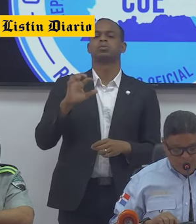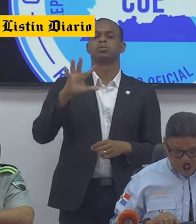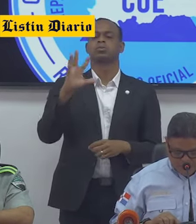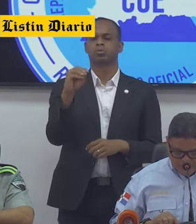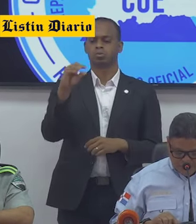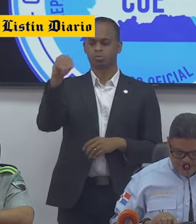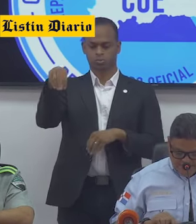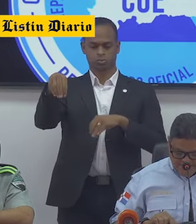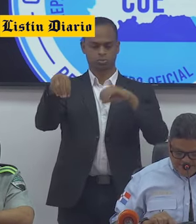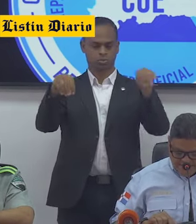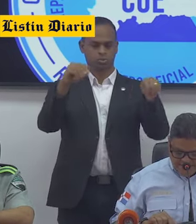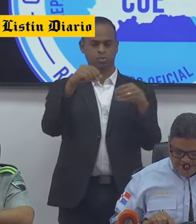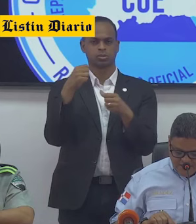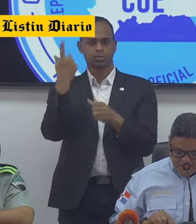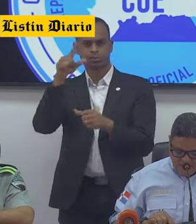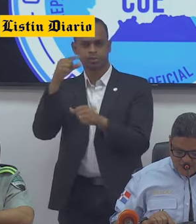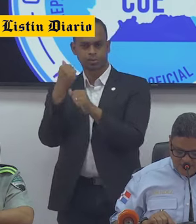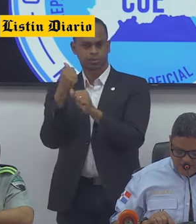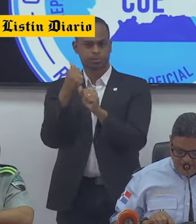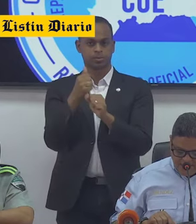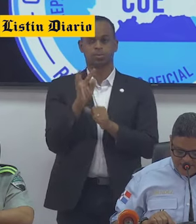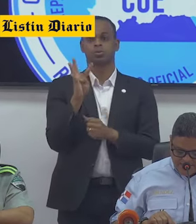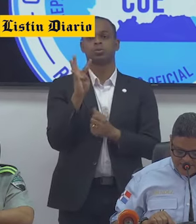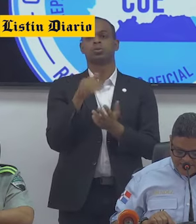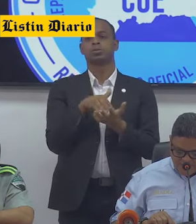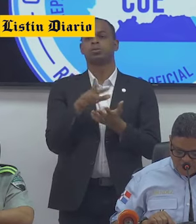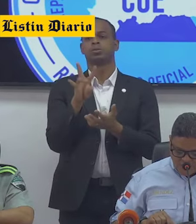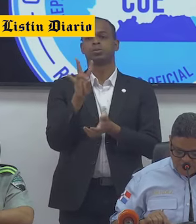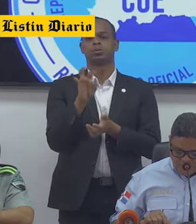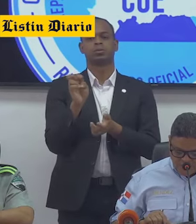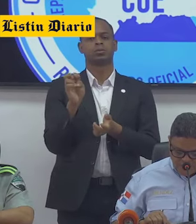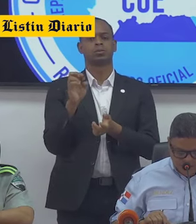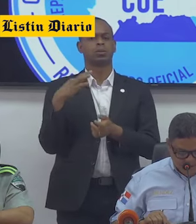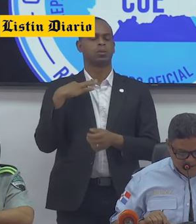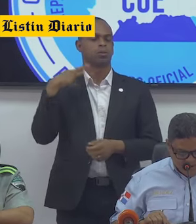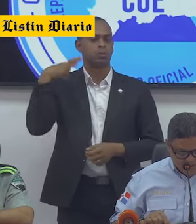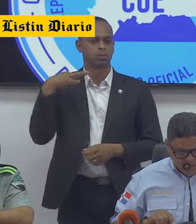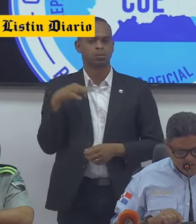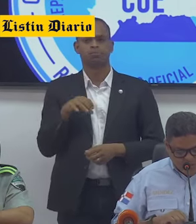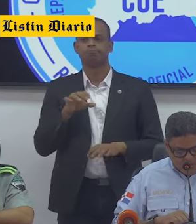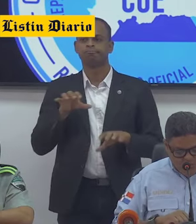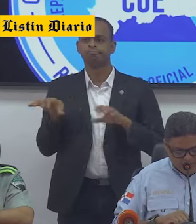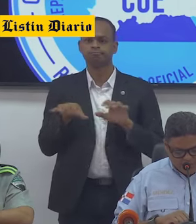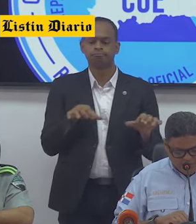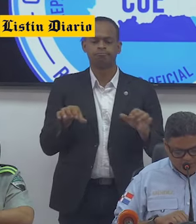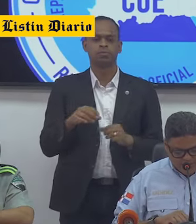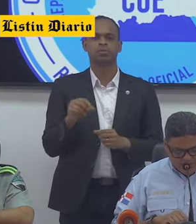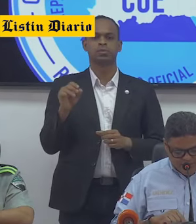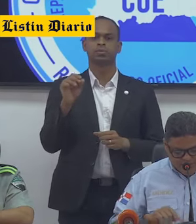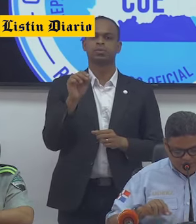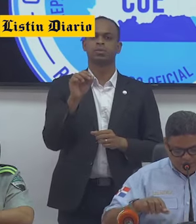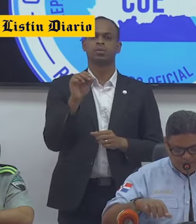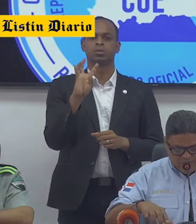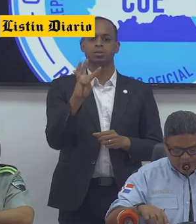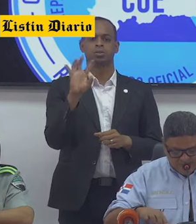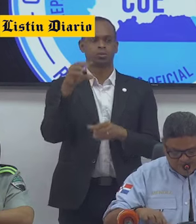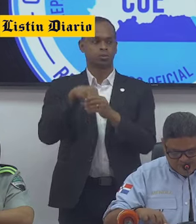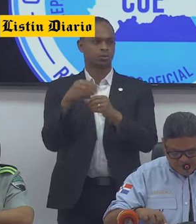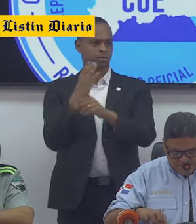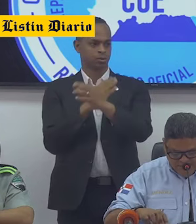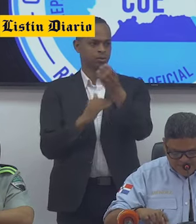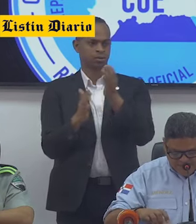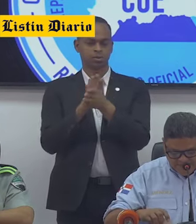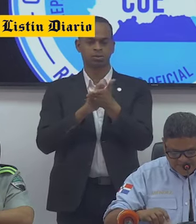puestos de asistencia, 4.700 voluntarios movilizados, 4 centros de lavado de manos